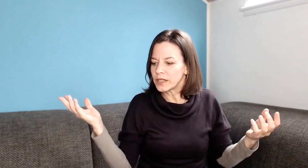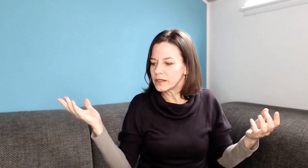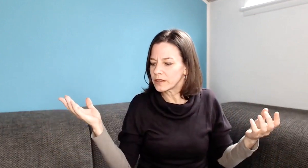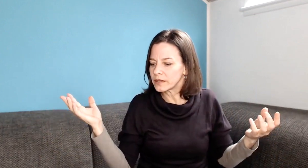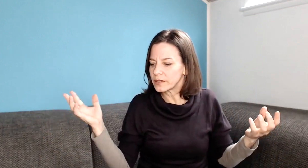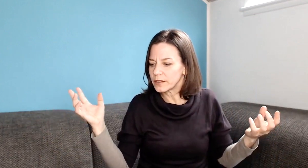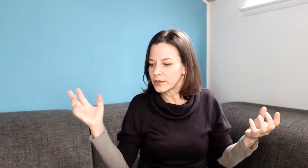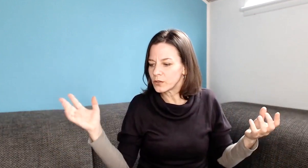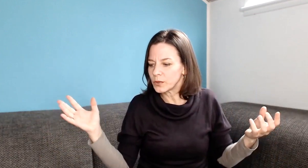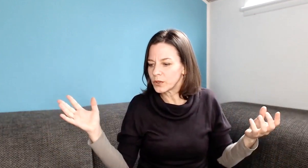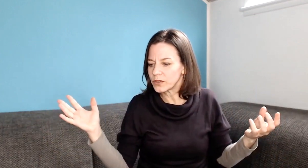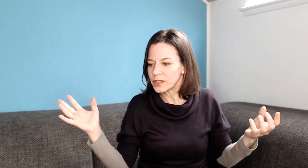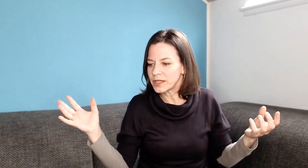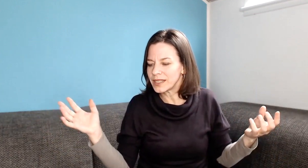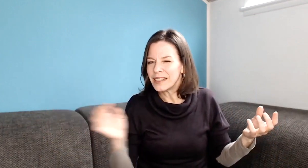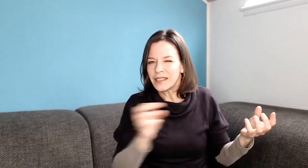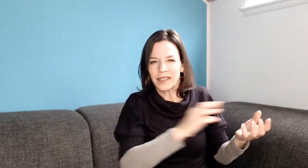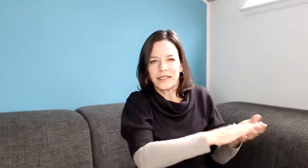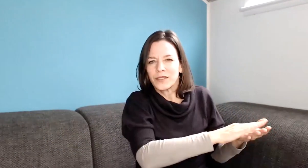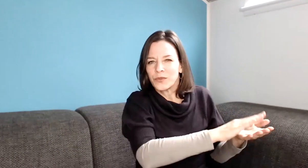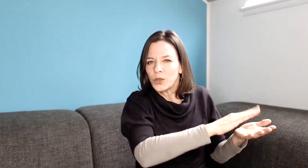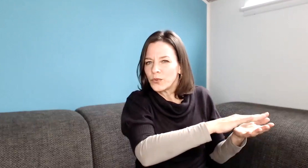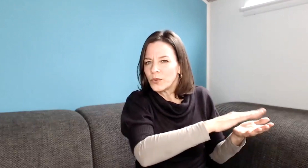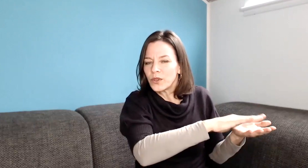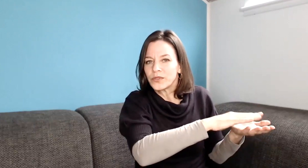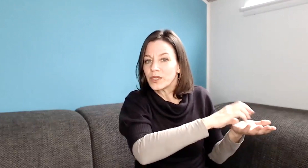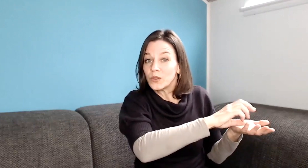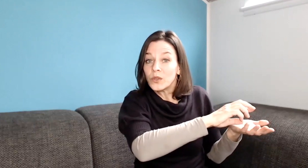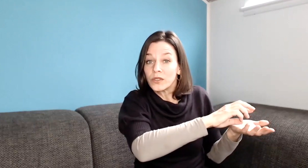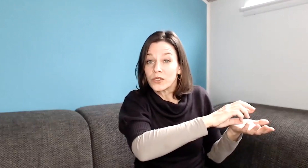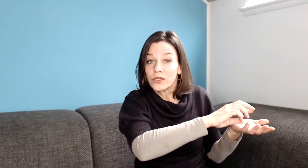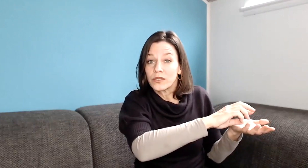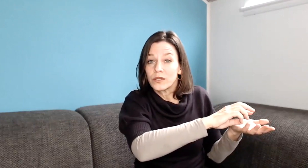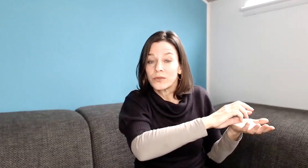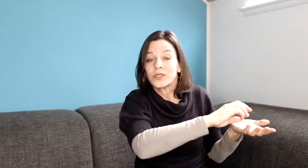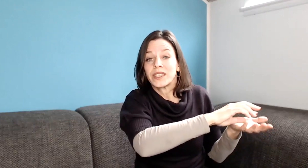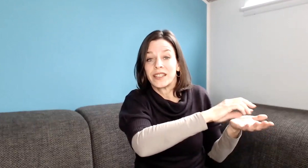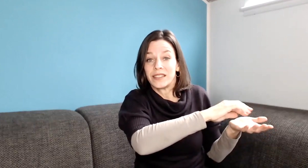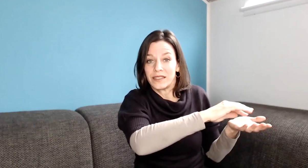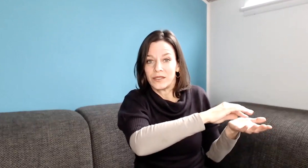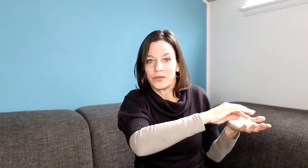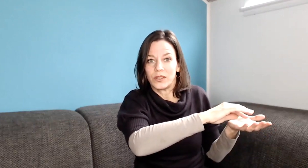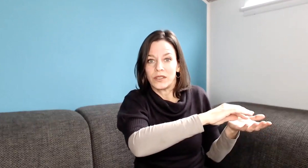anderen zu berücksichtigen, dann ist das für die 5 oft nicht logisch und von daher nicht sinnvoll.